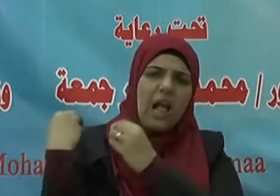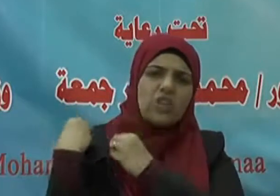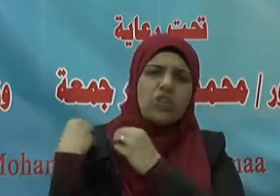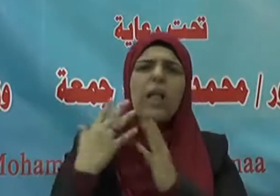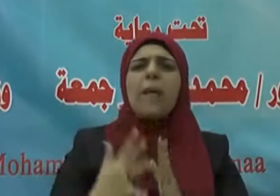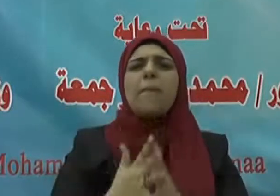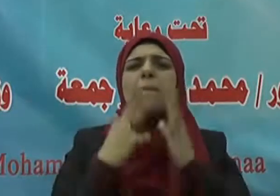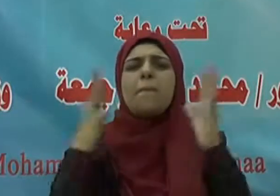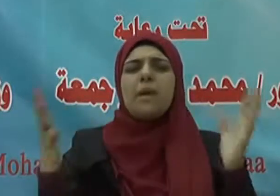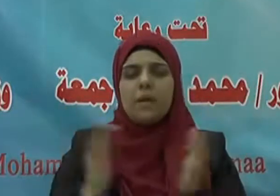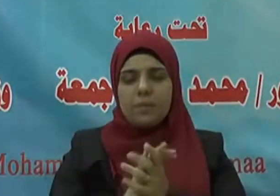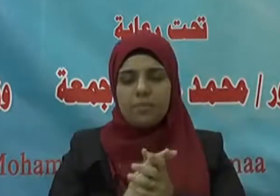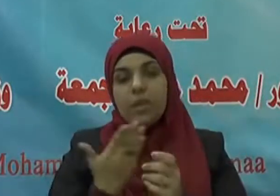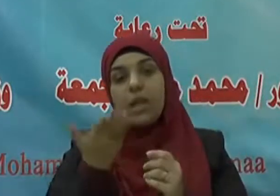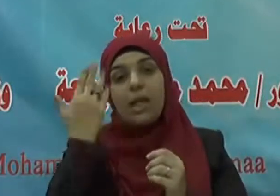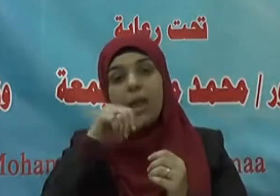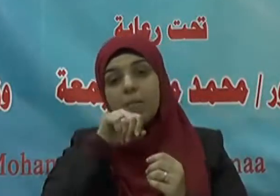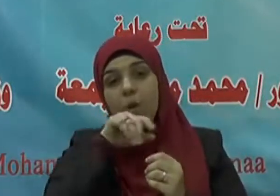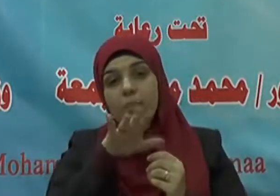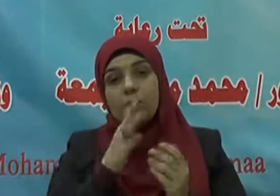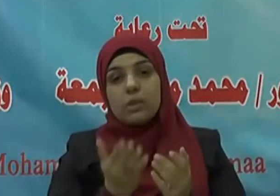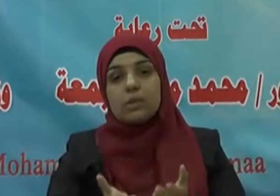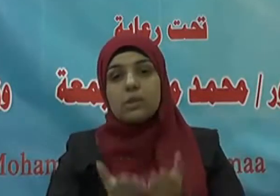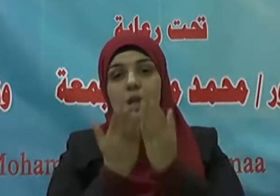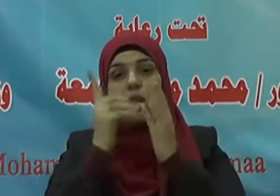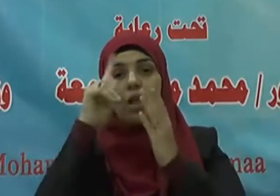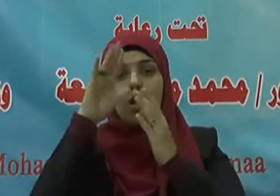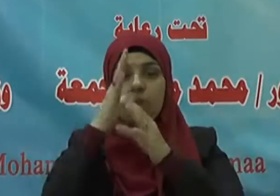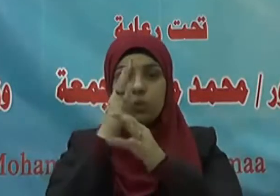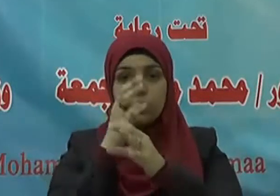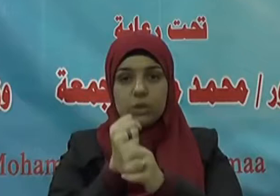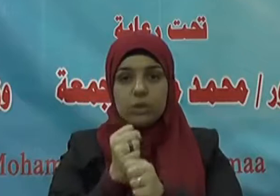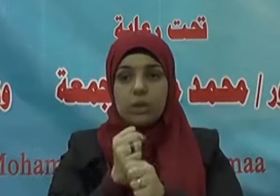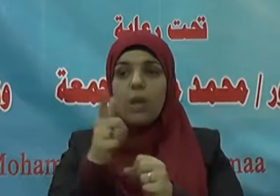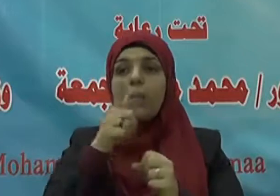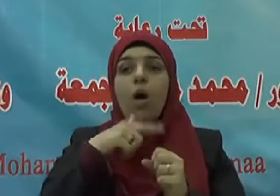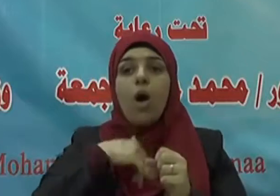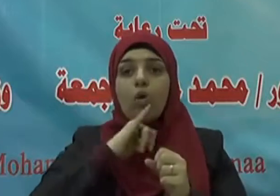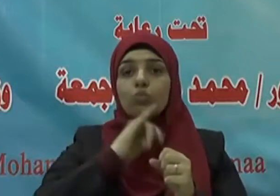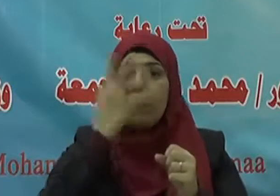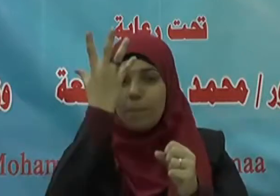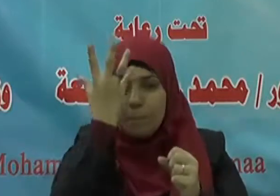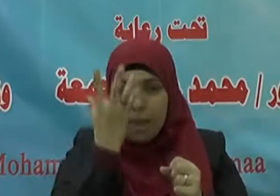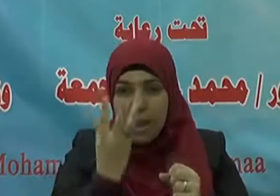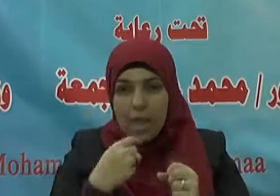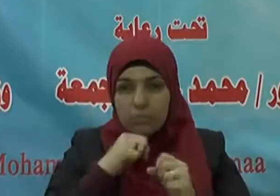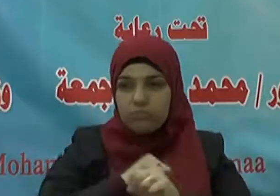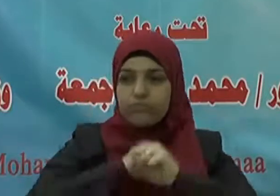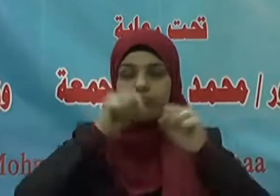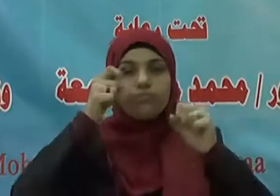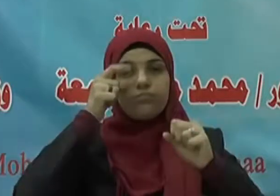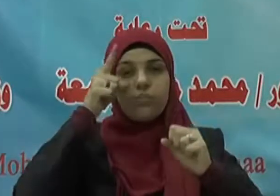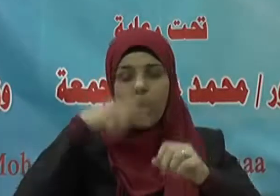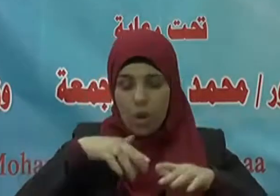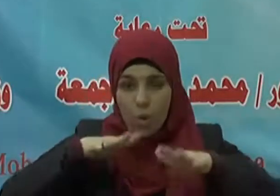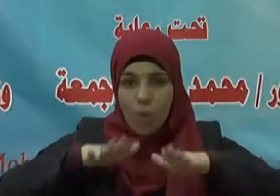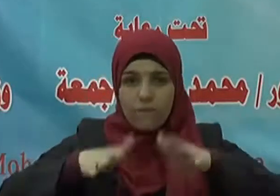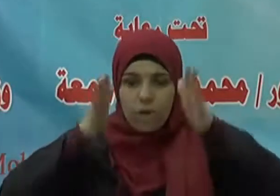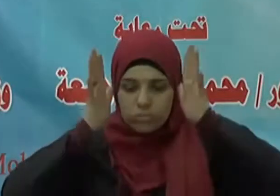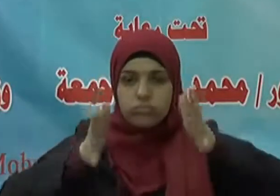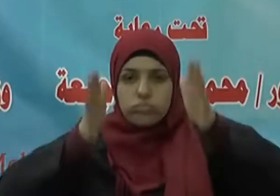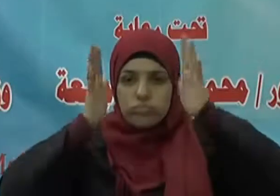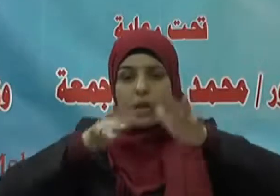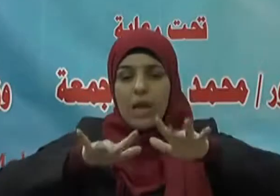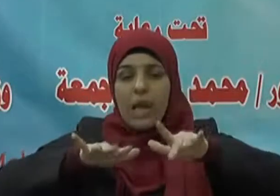فكان صلى الله عليه وسلم يقوم من الليل حتى تتورم